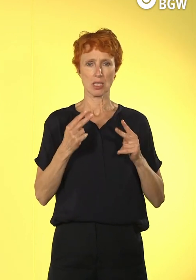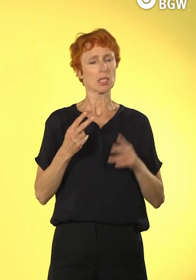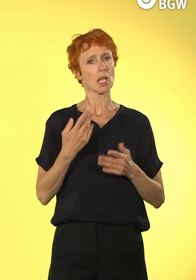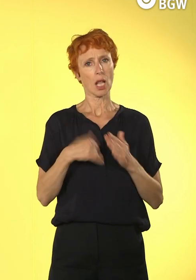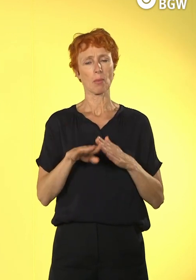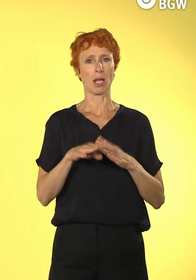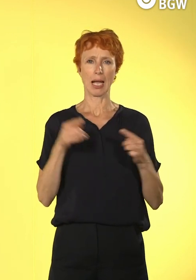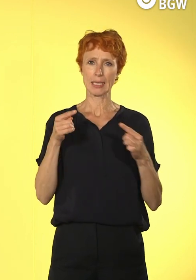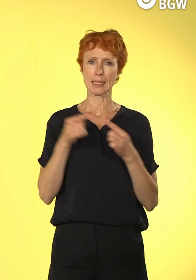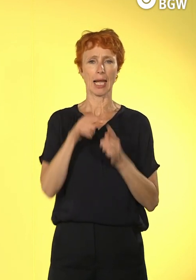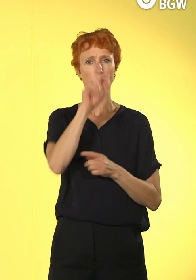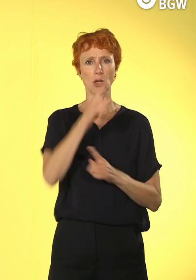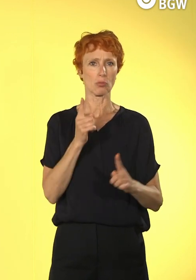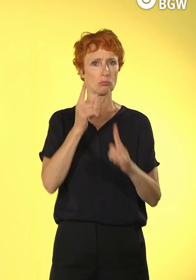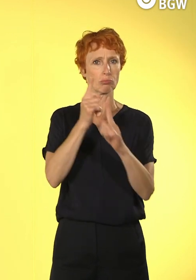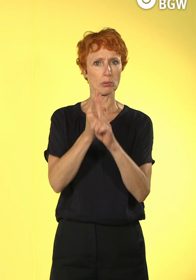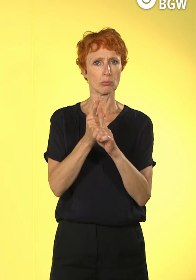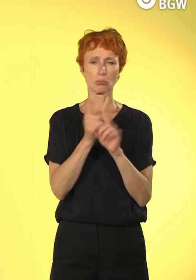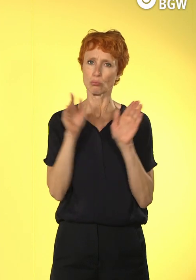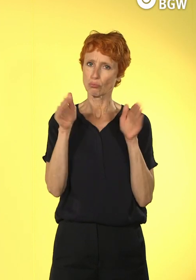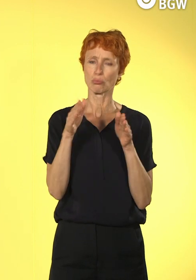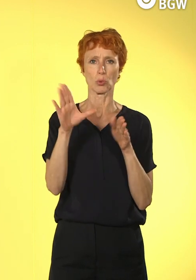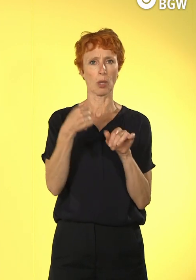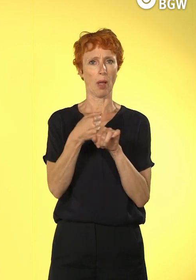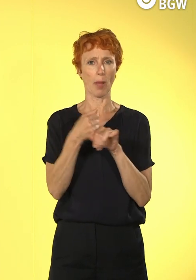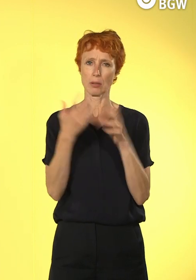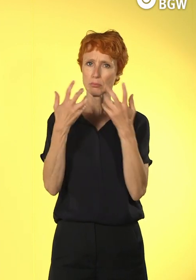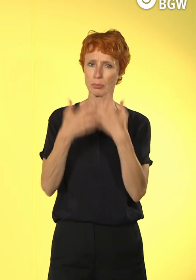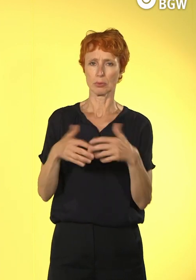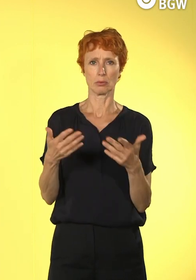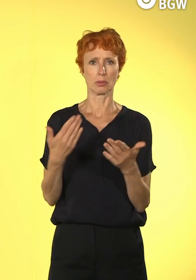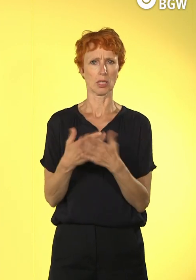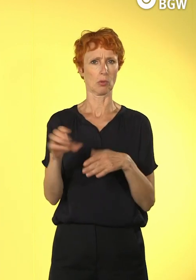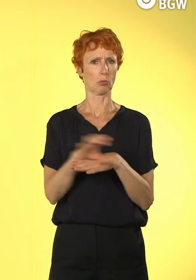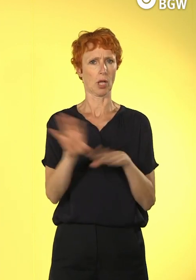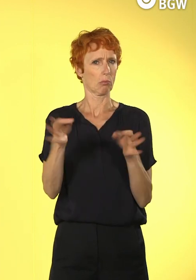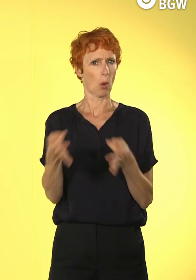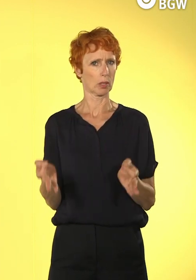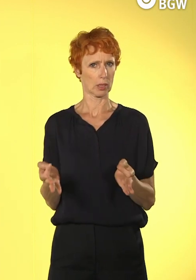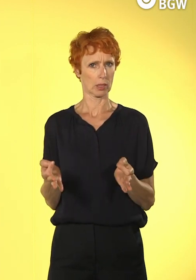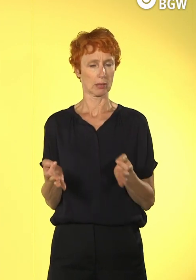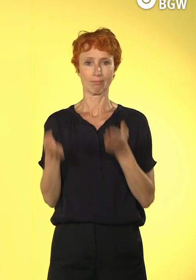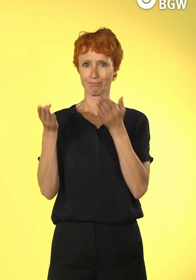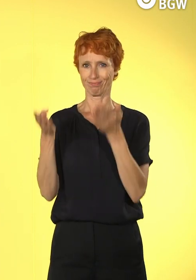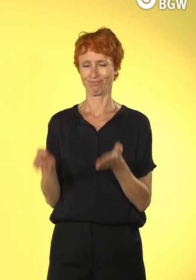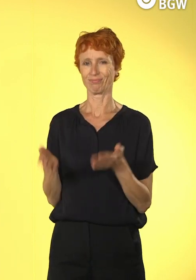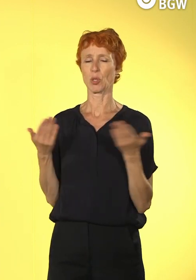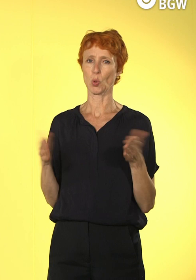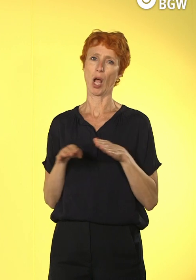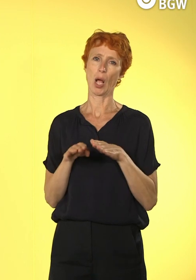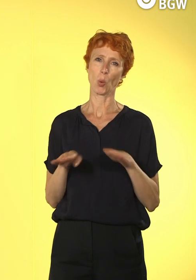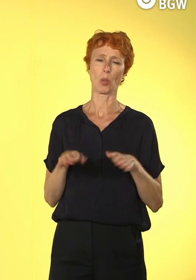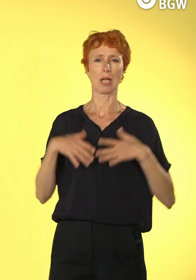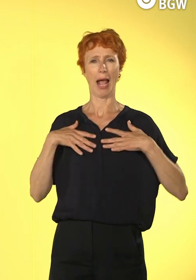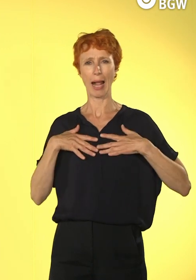direkt zu arbeiten. Da brauche ich keinen PC dazu. Also da ist sicherlich sozusagen eine Grundhaltung angesprochen.